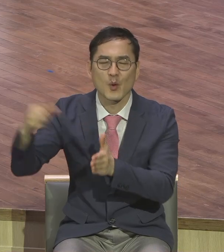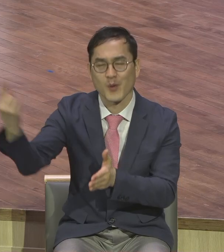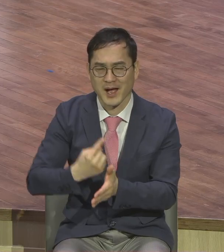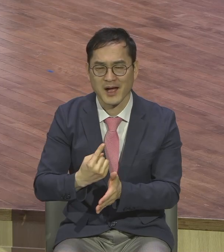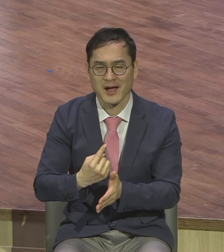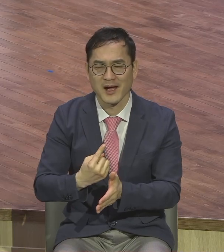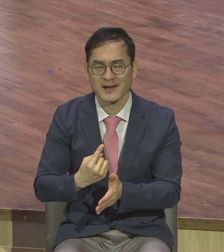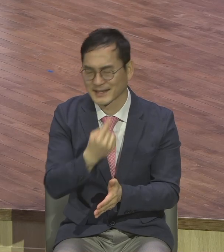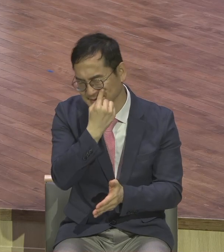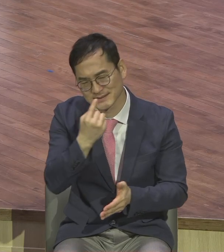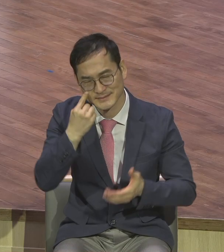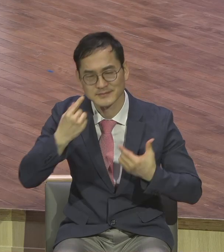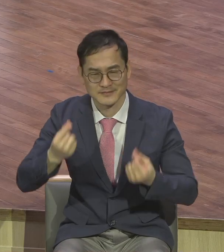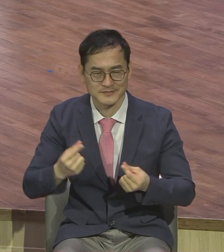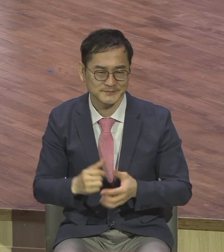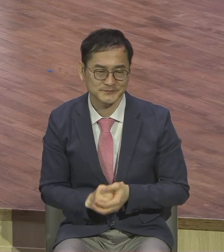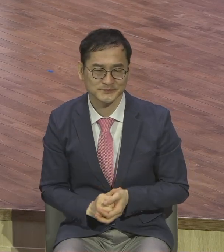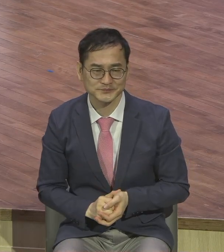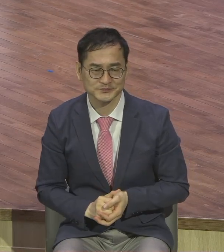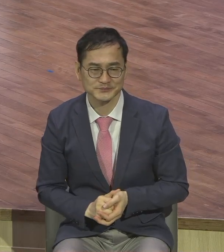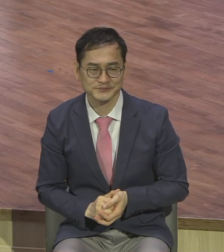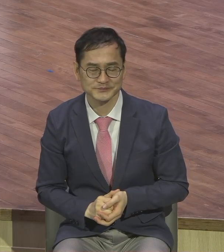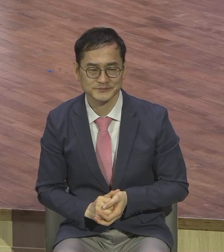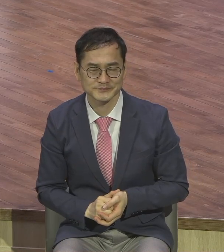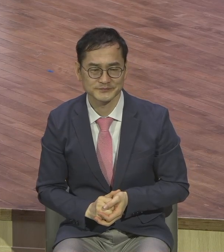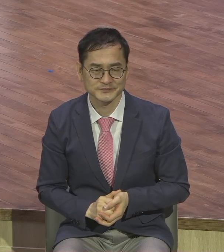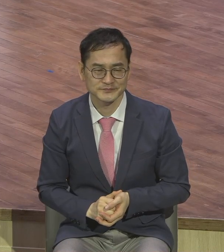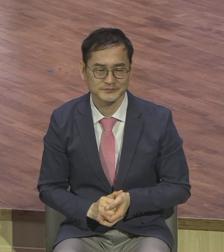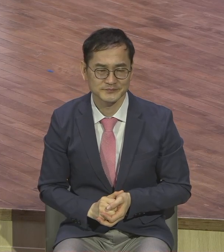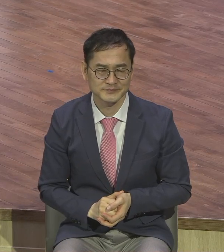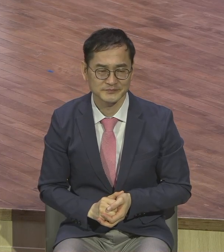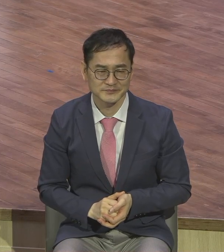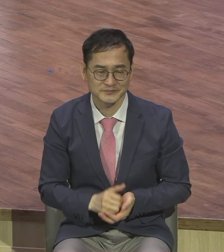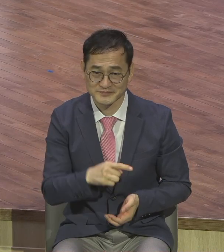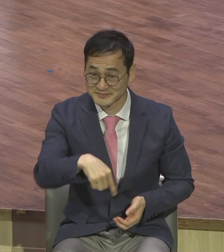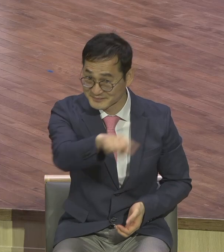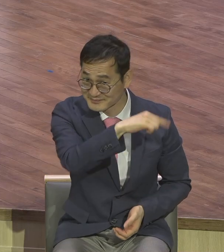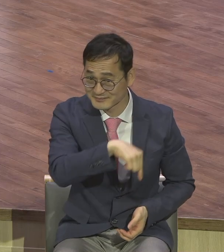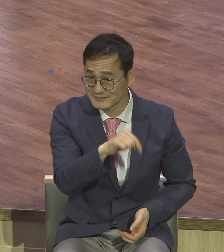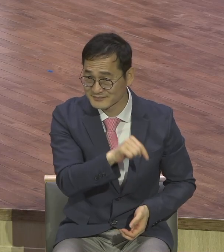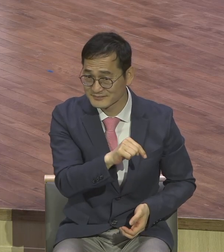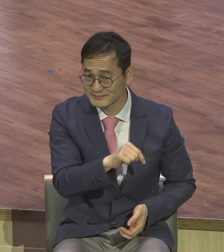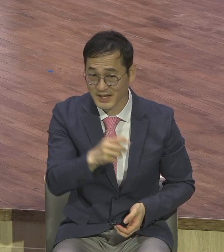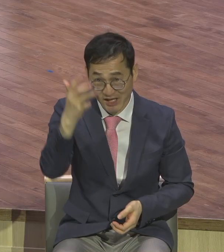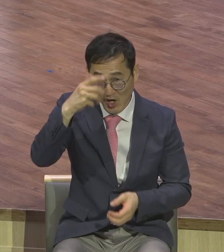새시대가 왔다. 그런데 이들은 영적 변화를